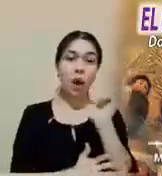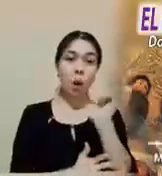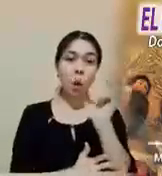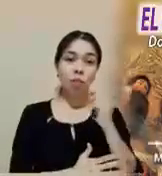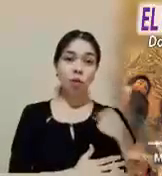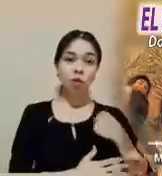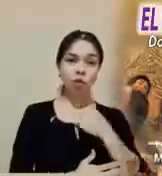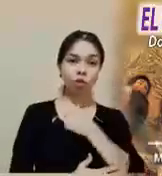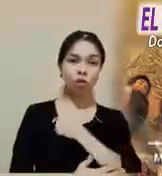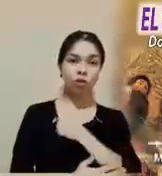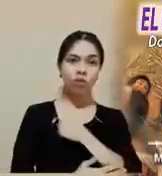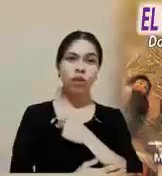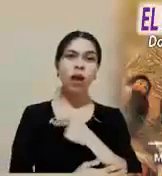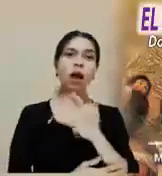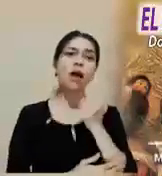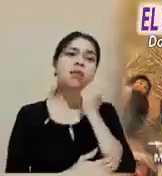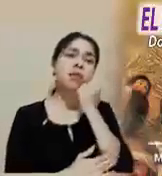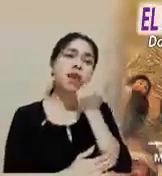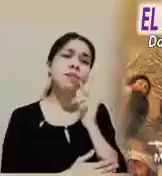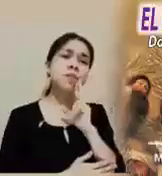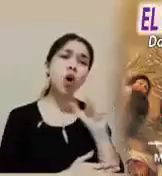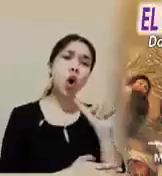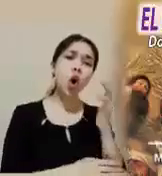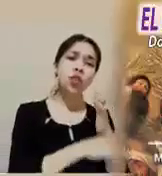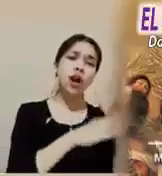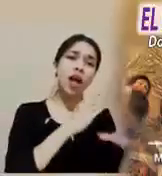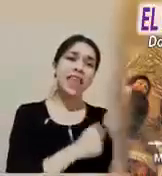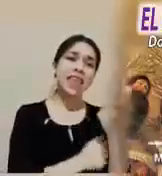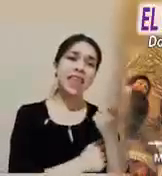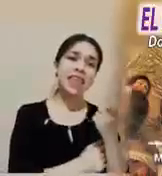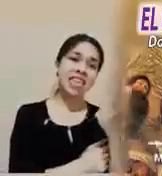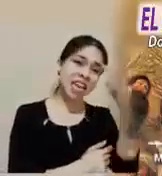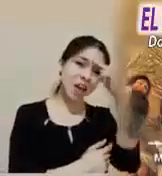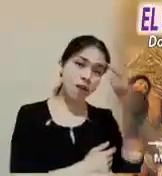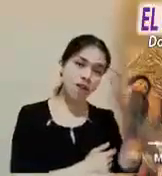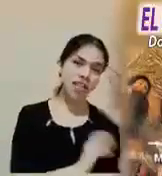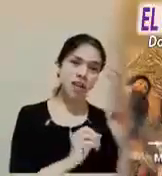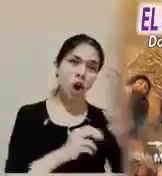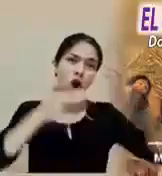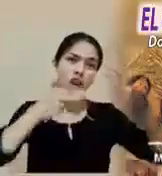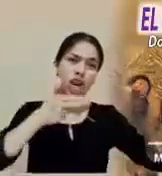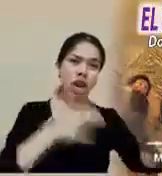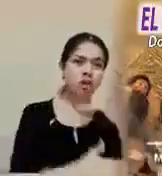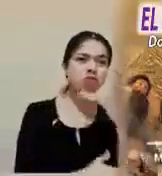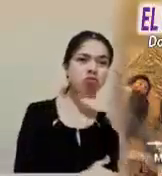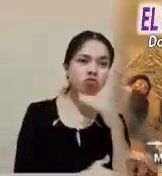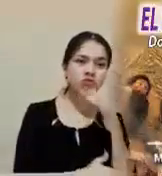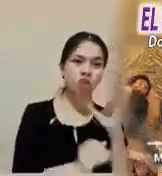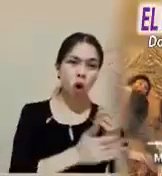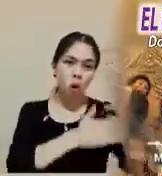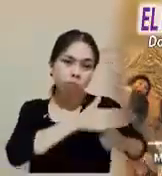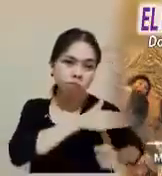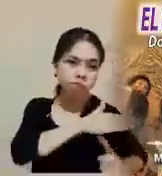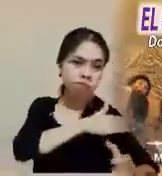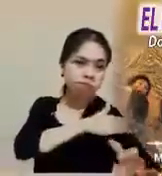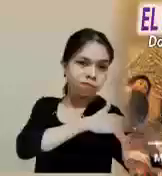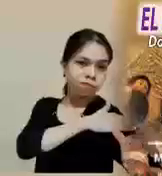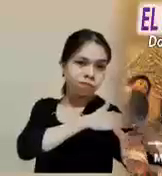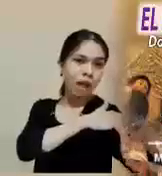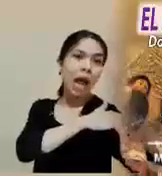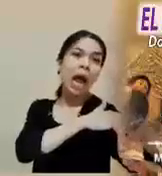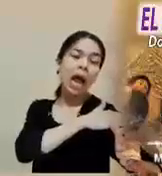pequeños cuando nos interesan más nuestras ganancias, la moneda fácil, el negocio corrupto o la